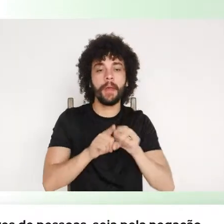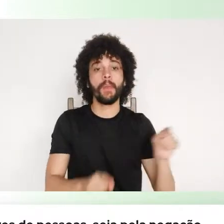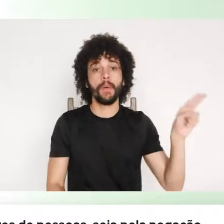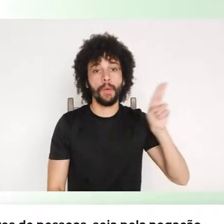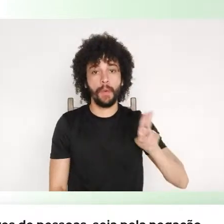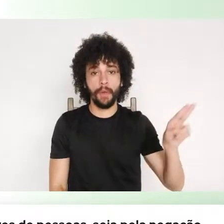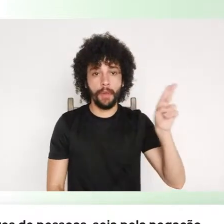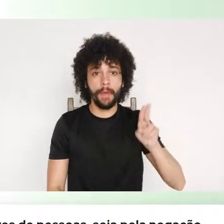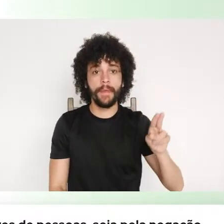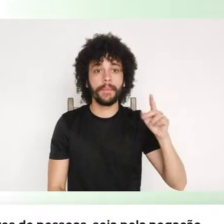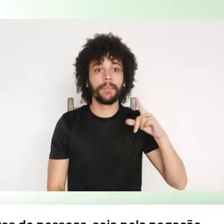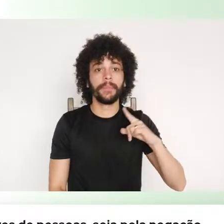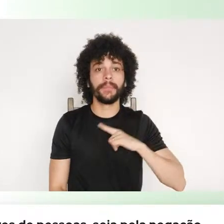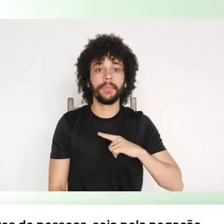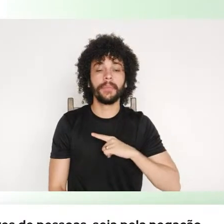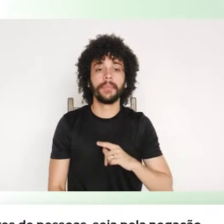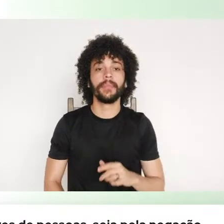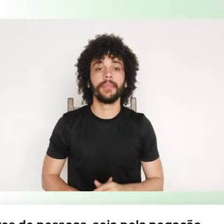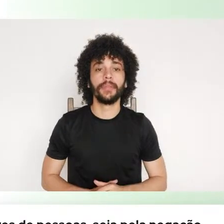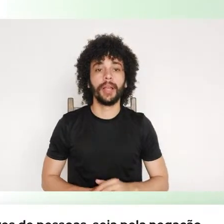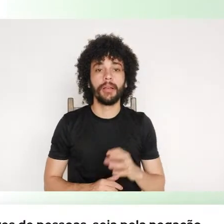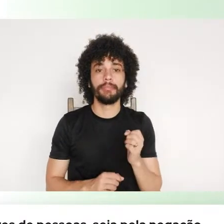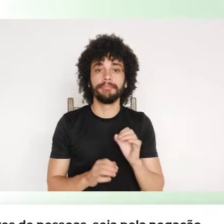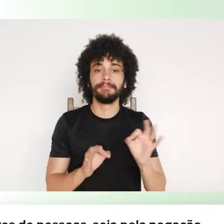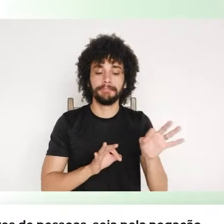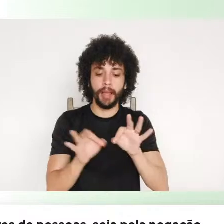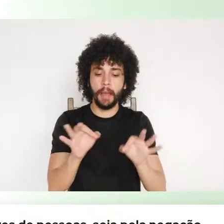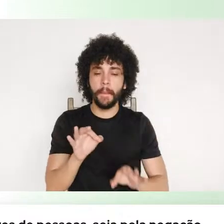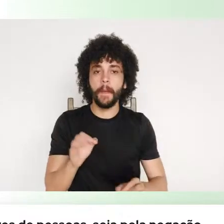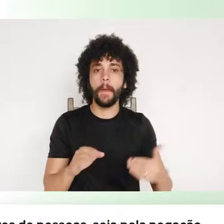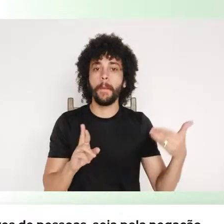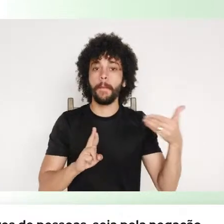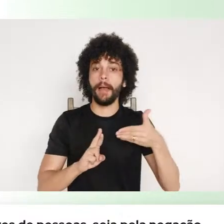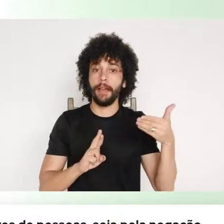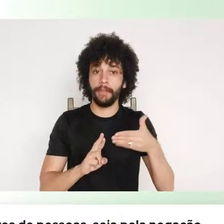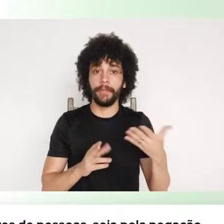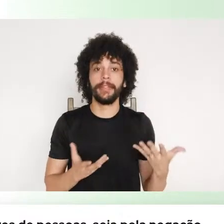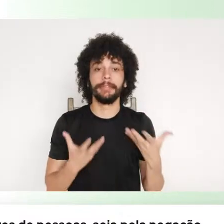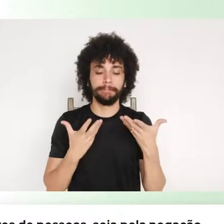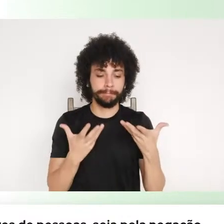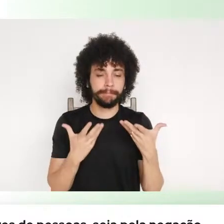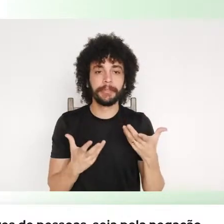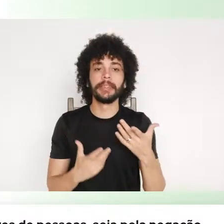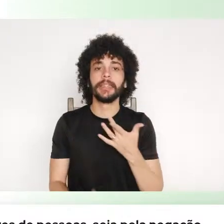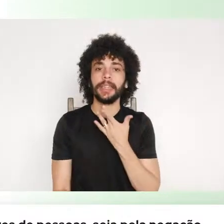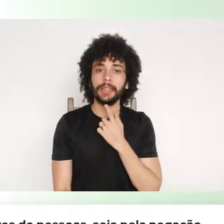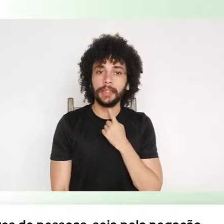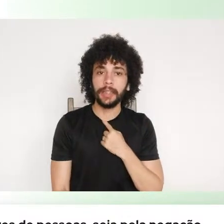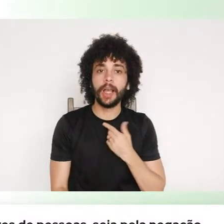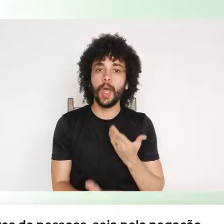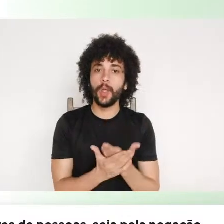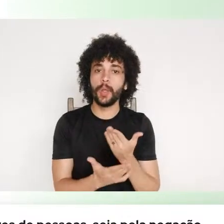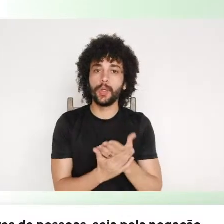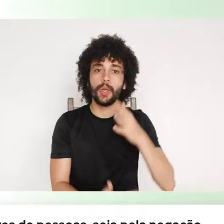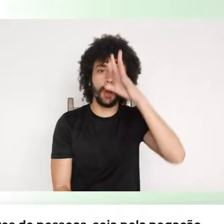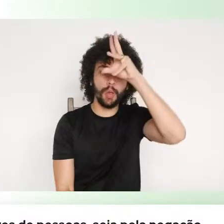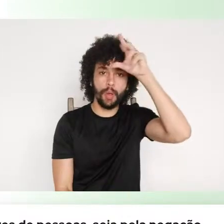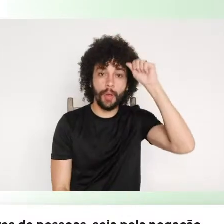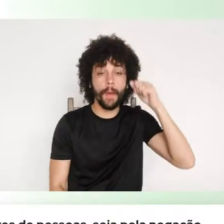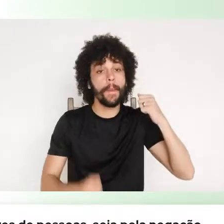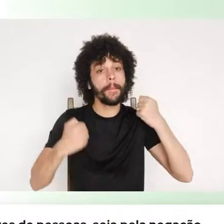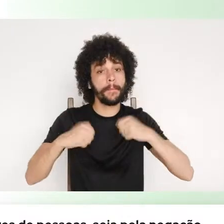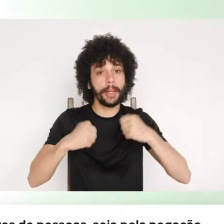que se quer construir como uma referência dos estudos amazônicos, tem que